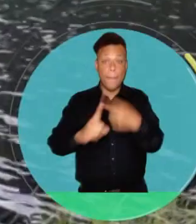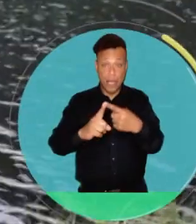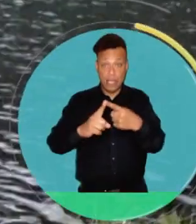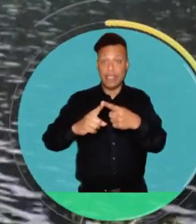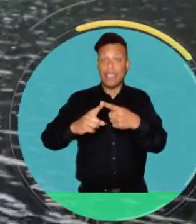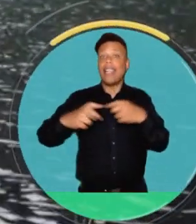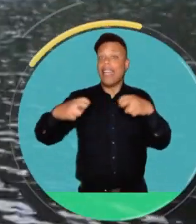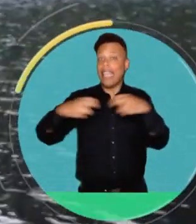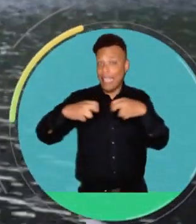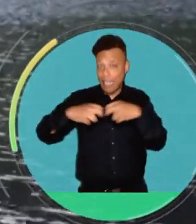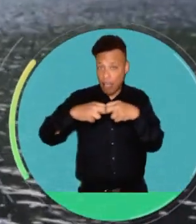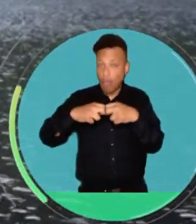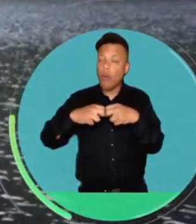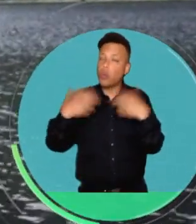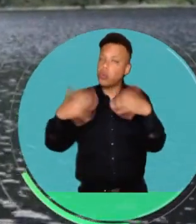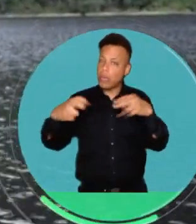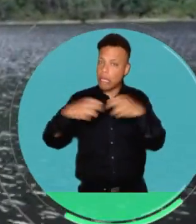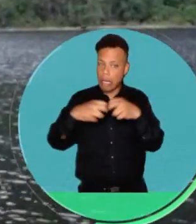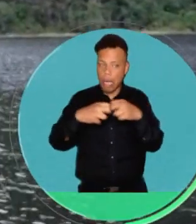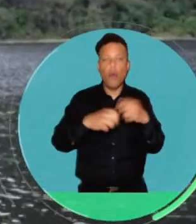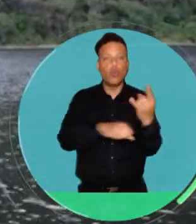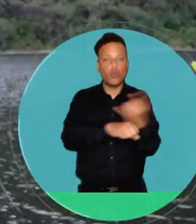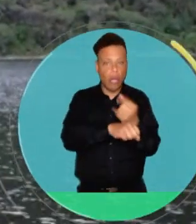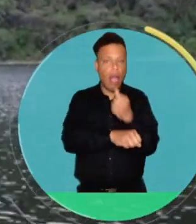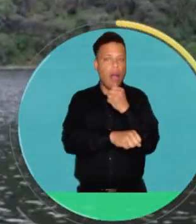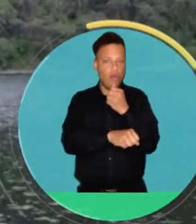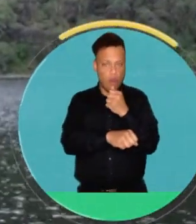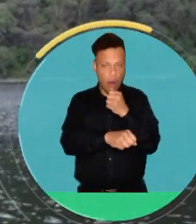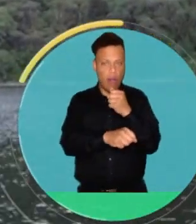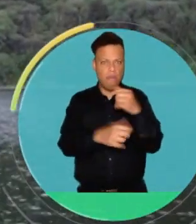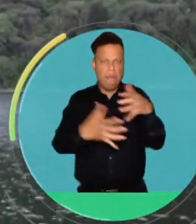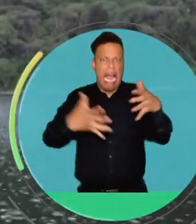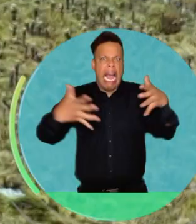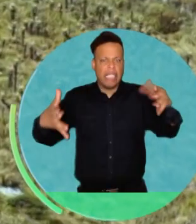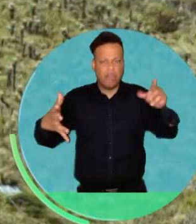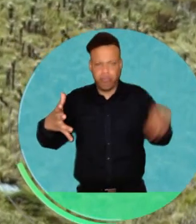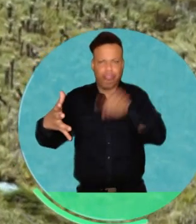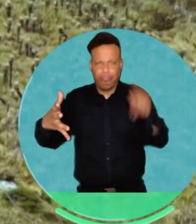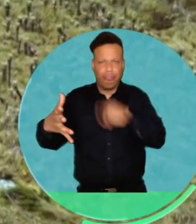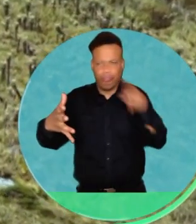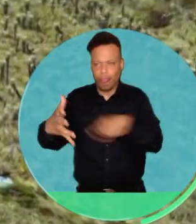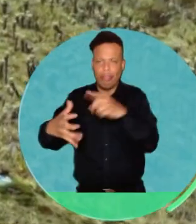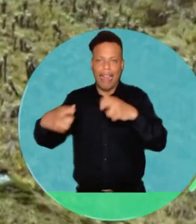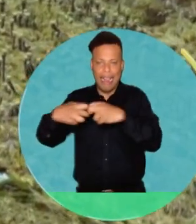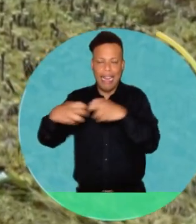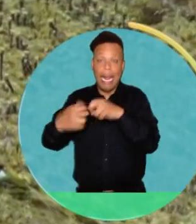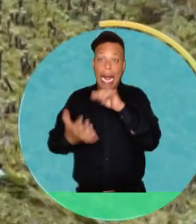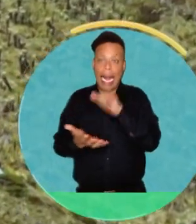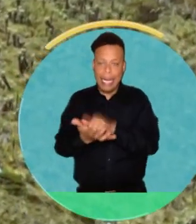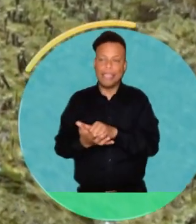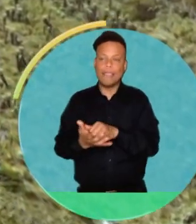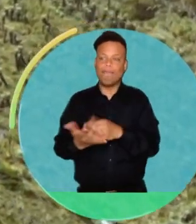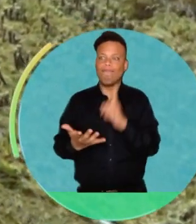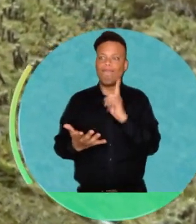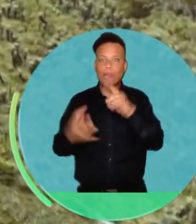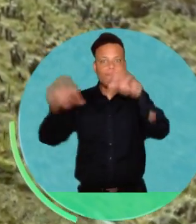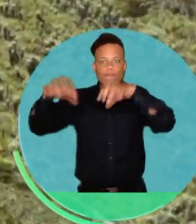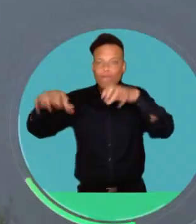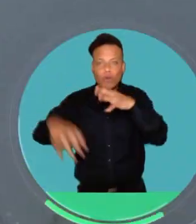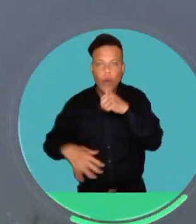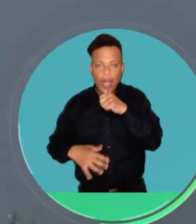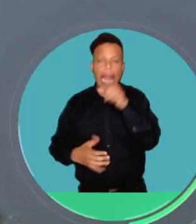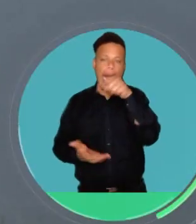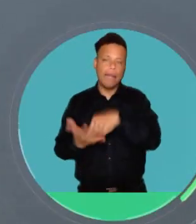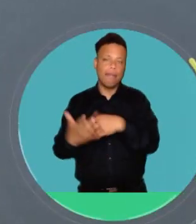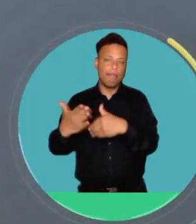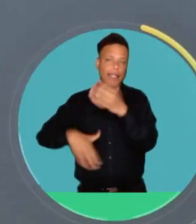proveer agua para temas domésticos o para temas energéticos, que los temas energéticos son volúmenes de agua altísimos y si no llueve, pues